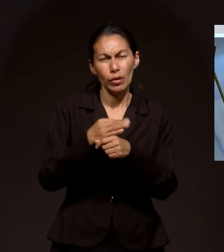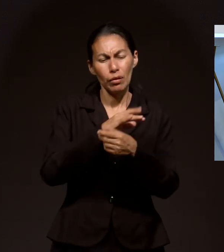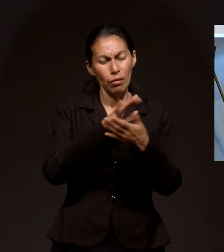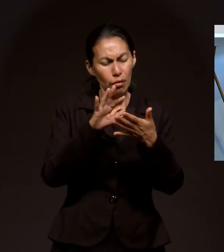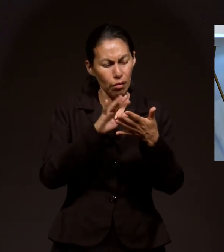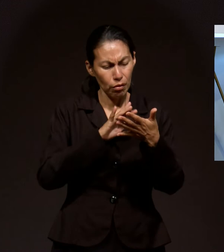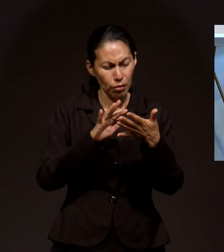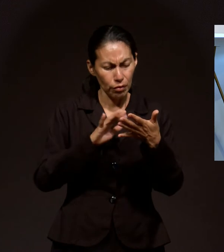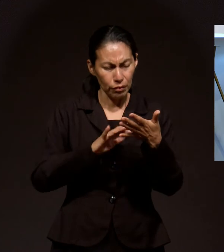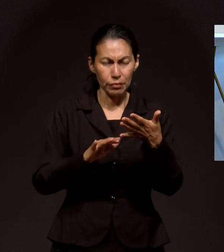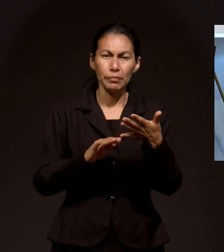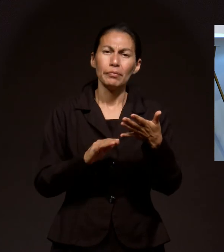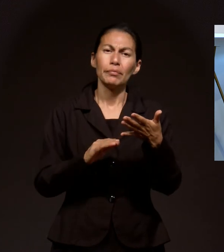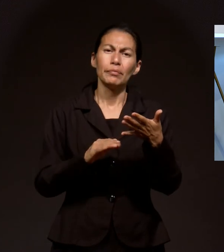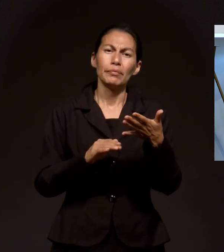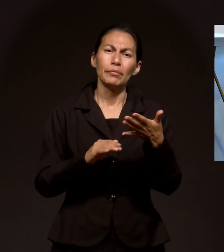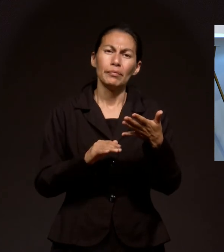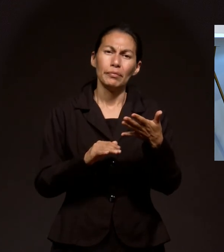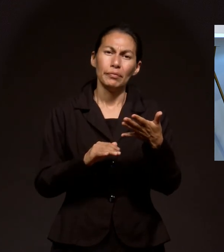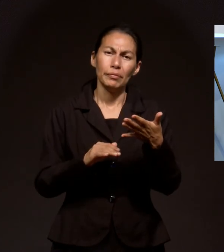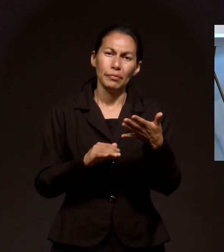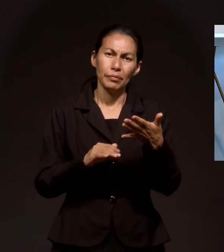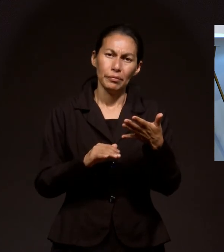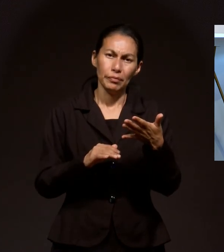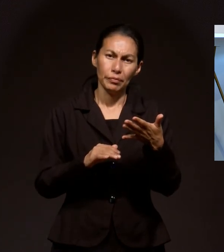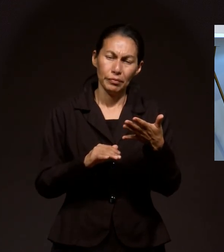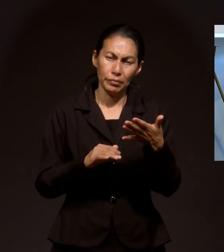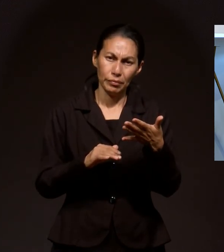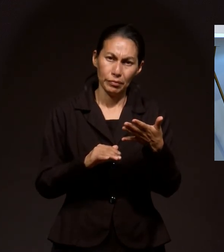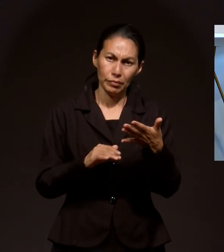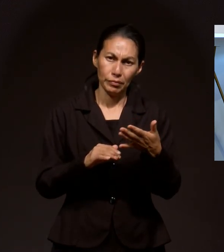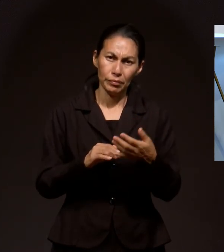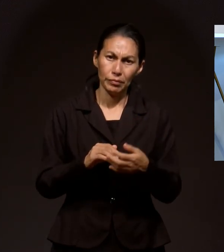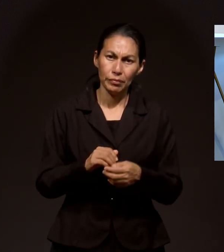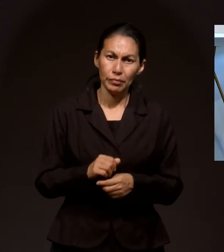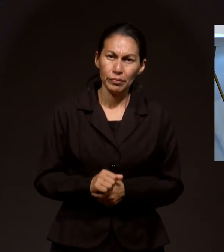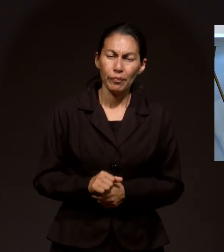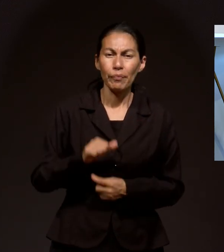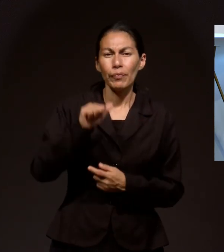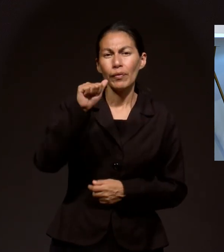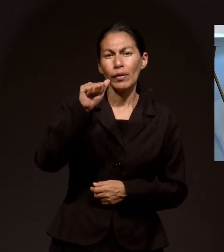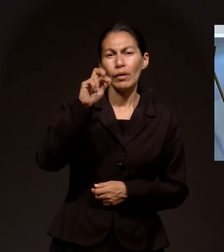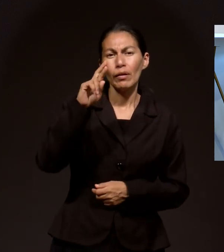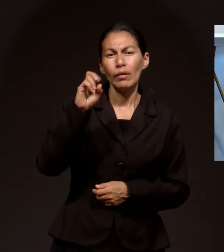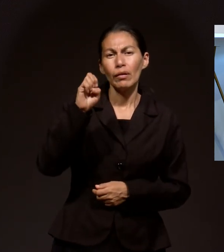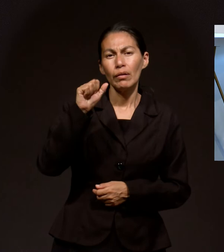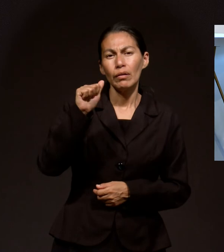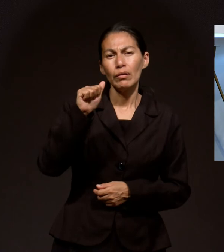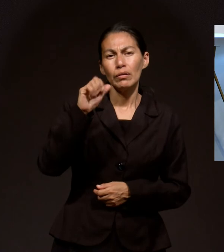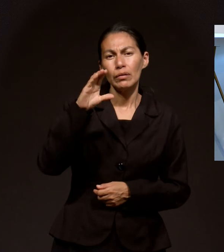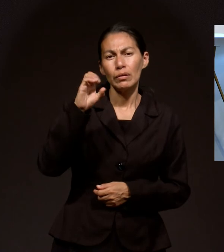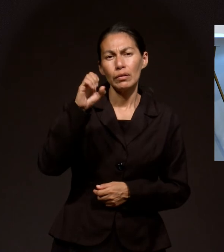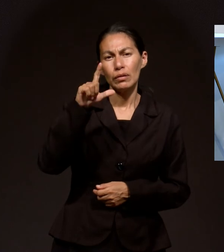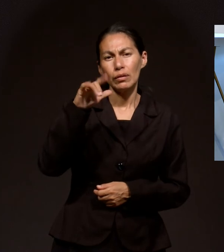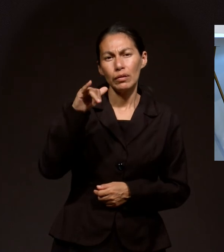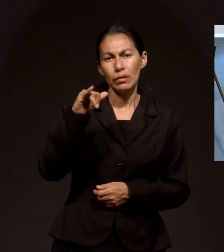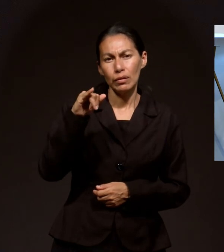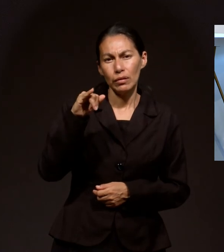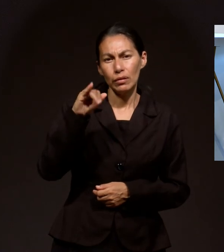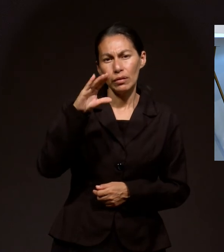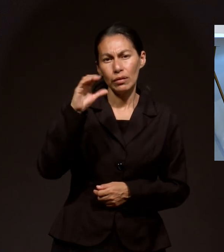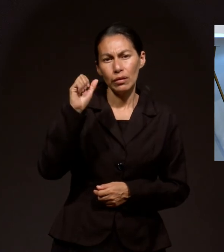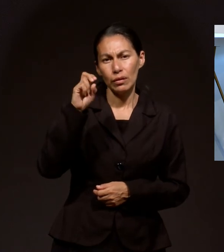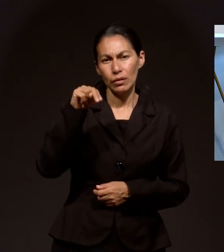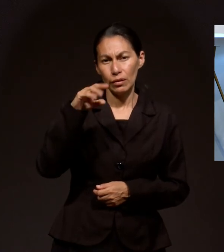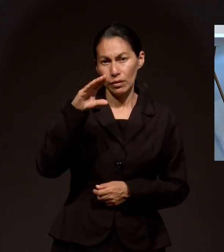Vamos a leerlos en estos momentos Araceli Canché